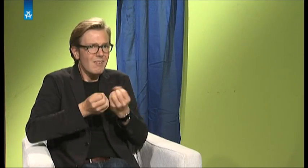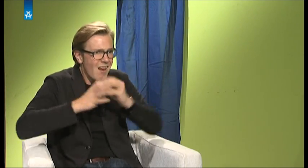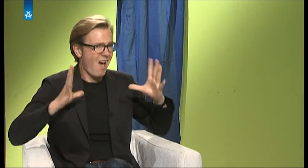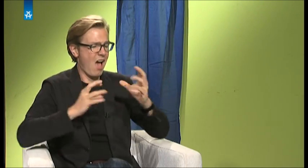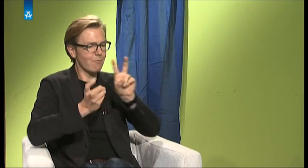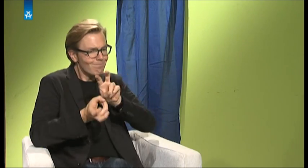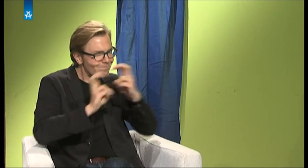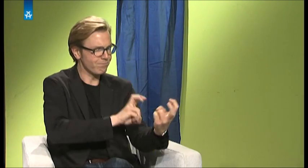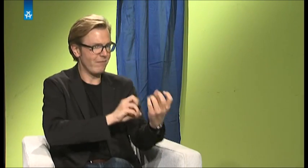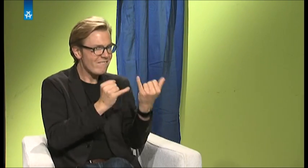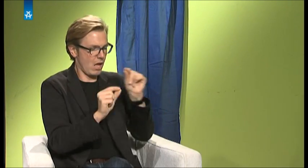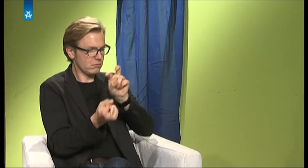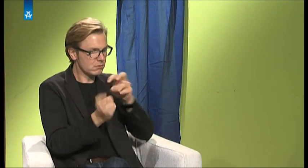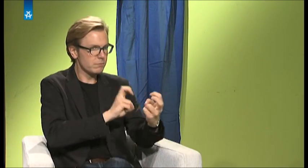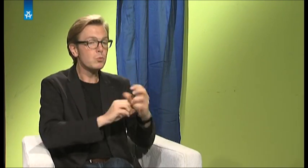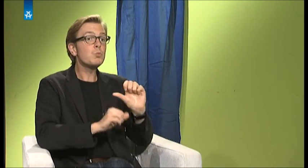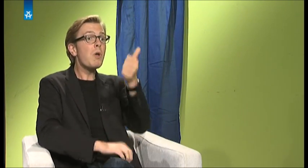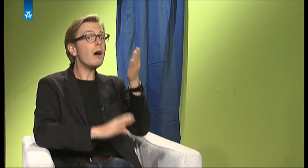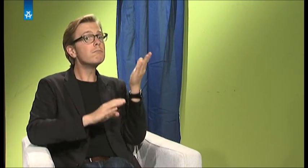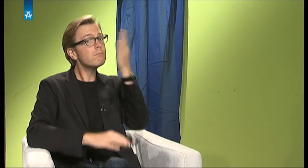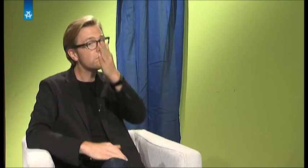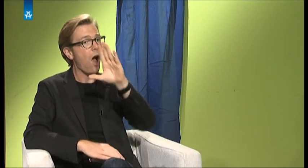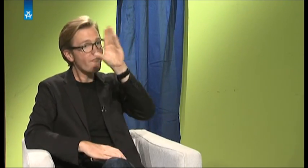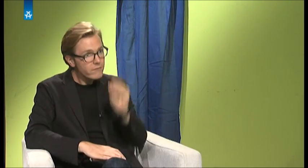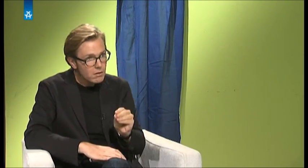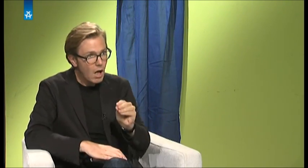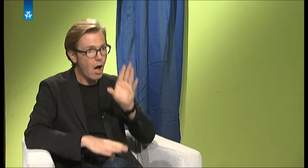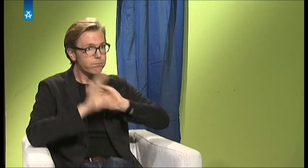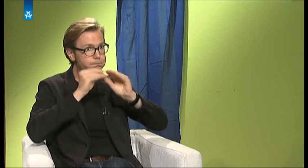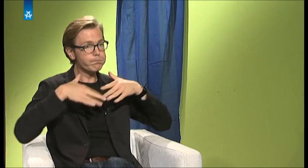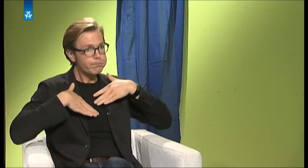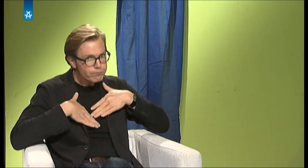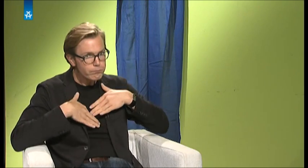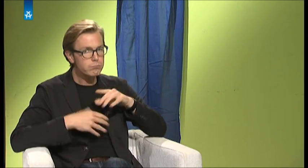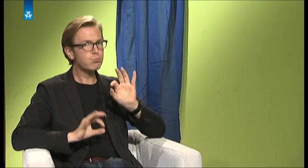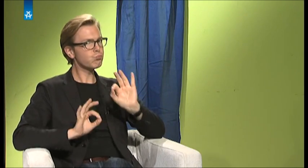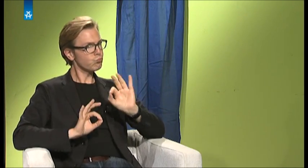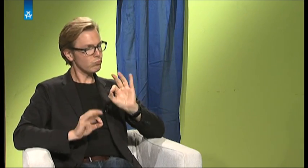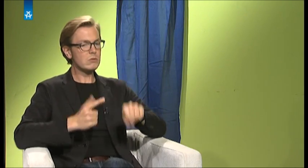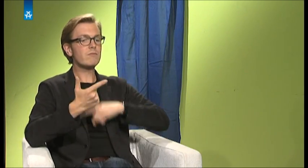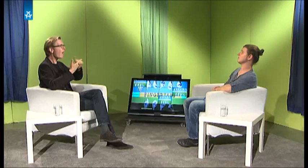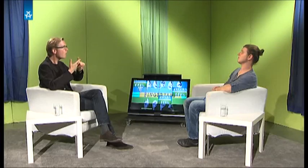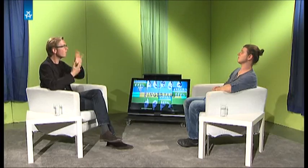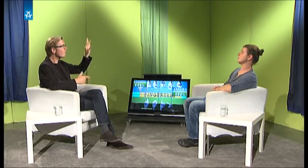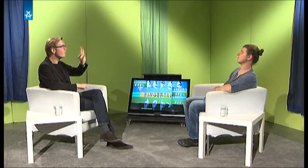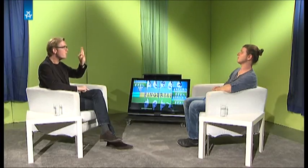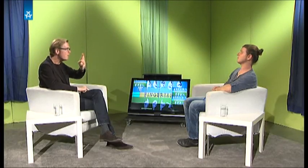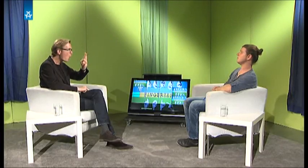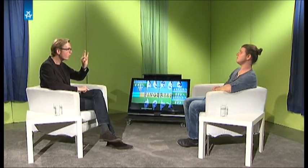Gehörlosenkultur umsetzen kann. Ich war zuerst in Afrika, habe da meine Erfahrungen gemacht, war dann in Fremont in der Gehörlosen-Schule. Das